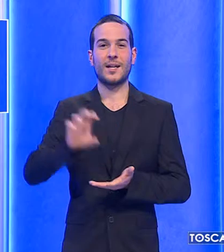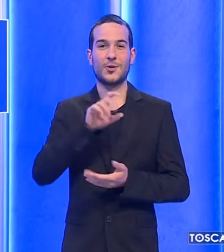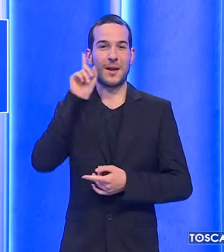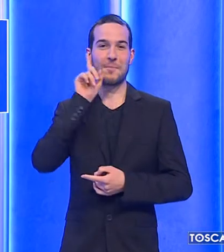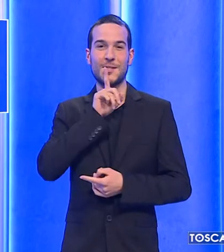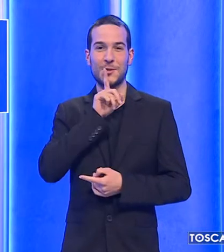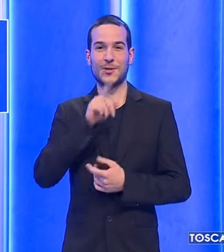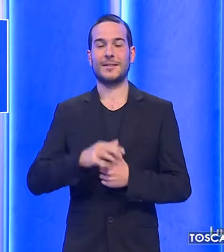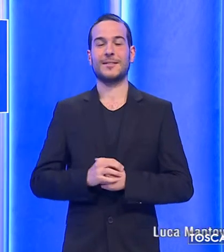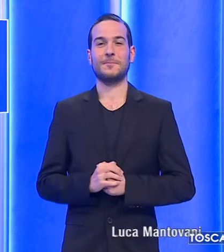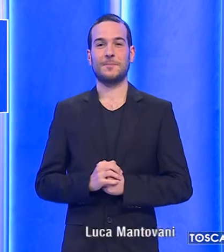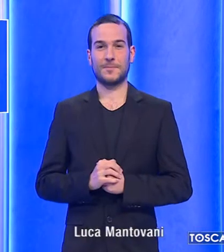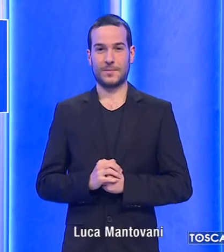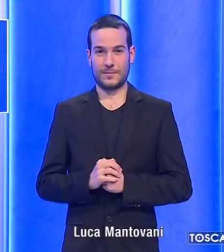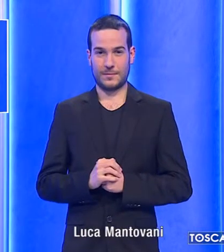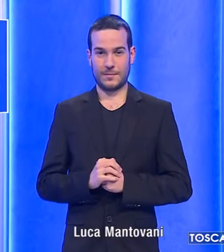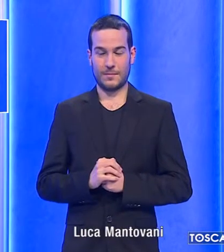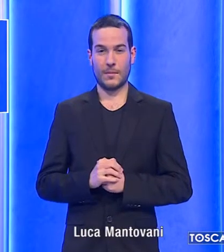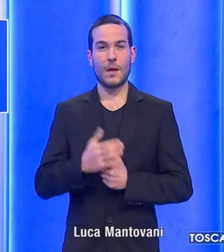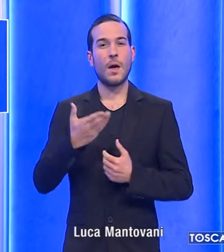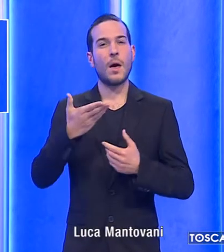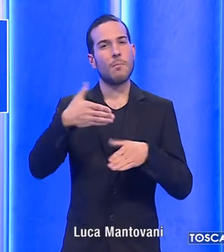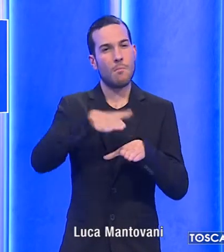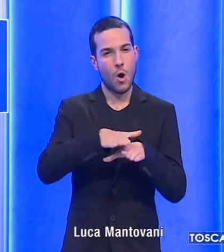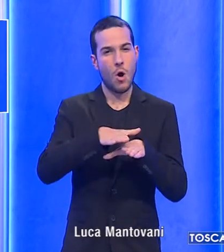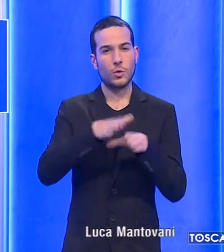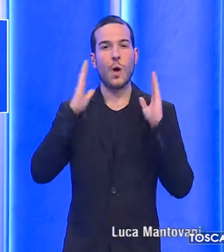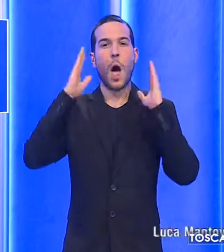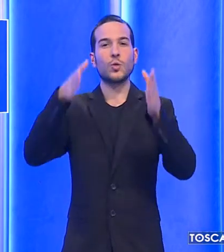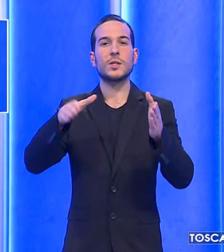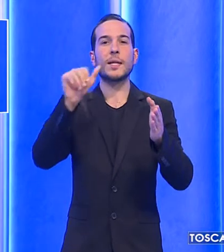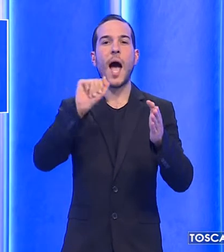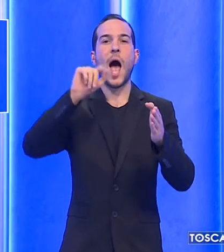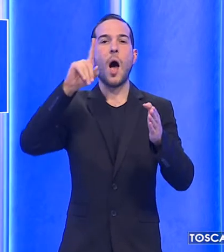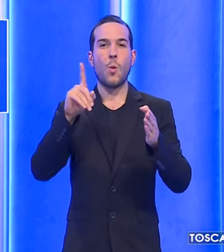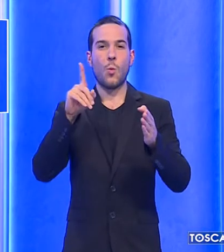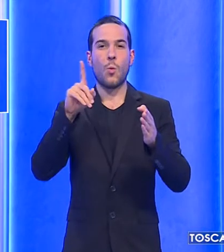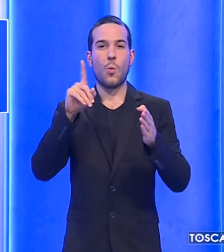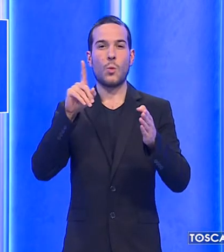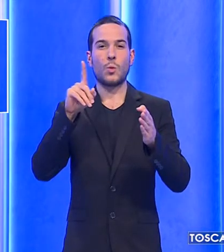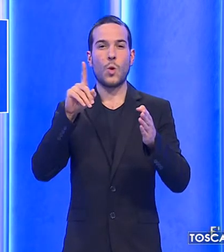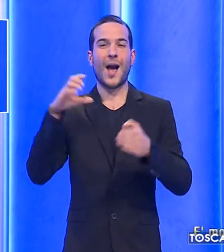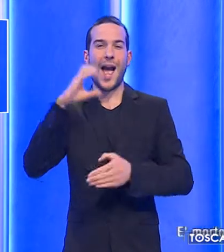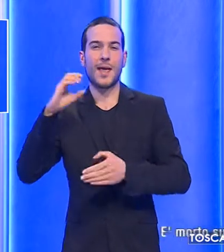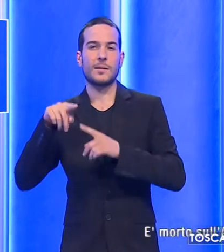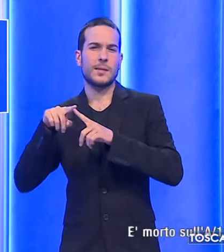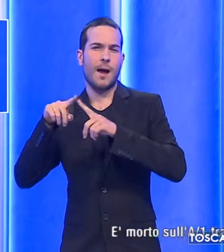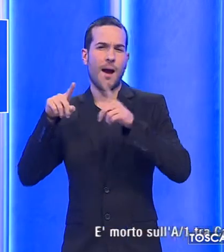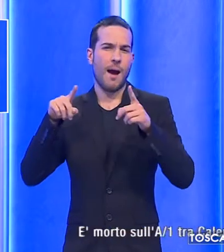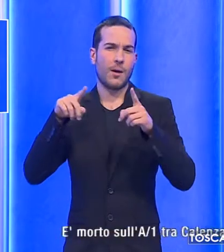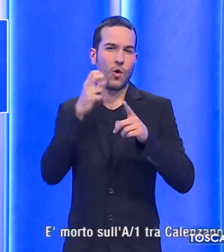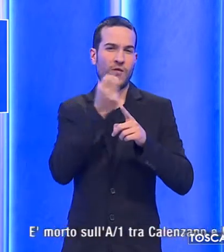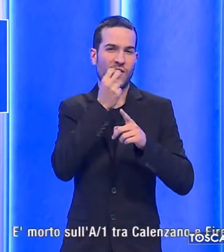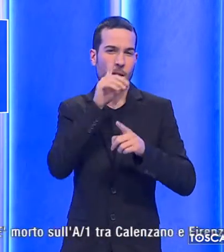per sordi. È morto sulla 1 tra Calenzano e Firenze Nord il